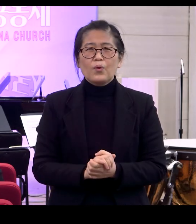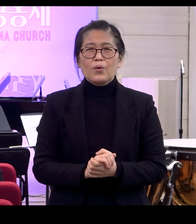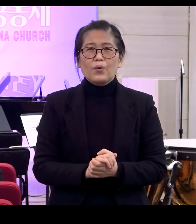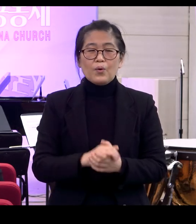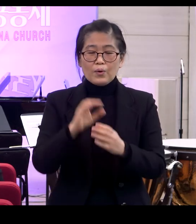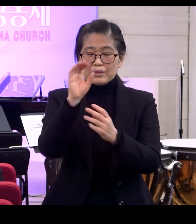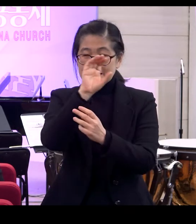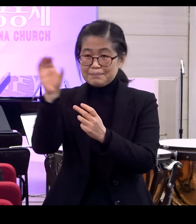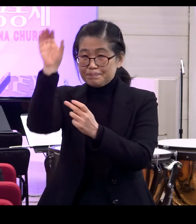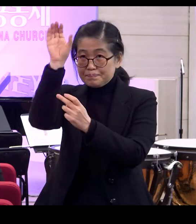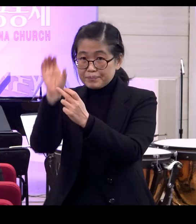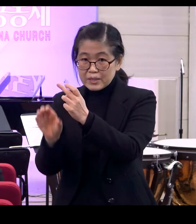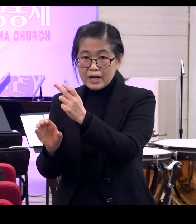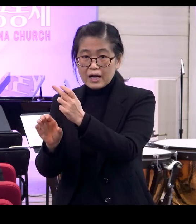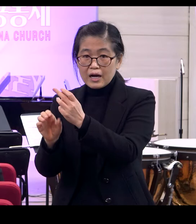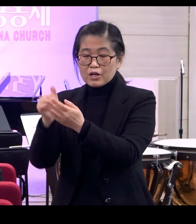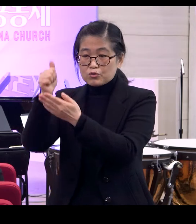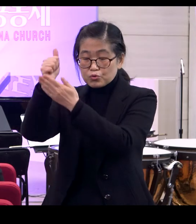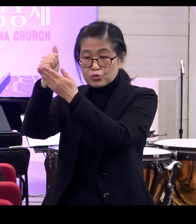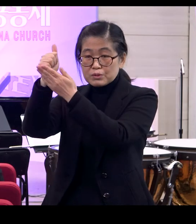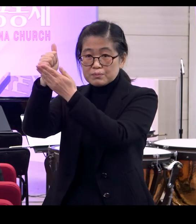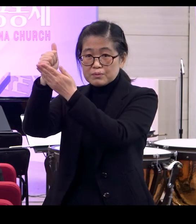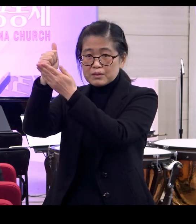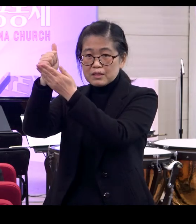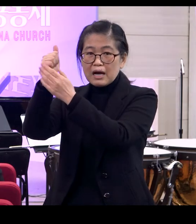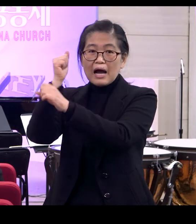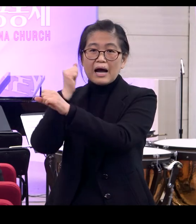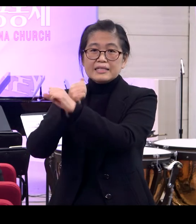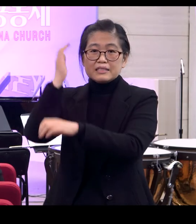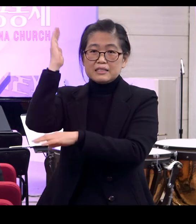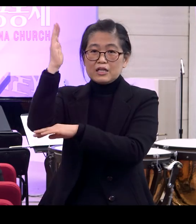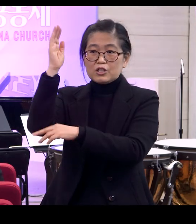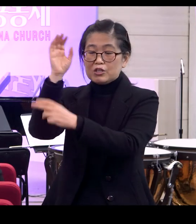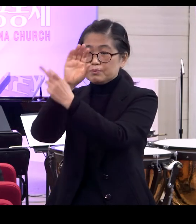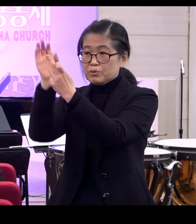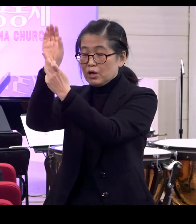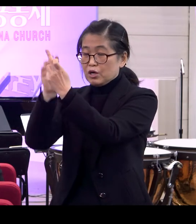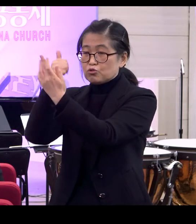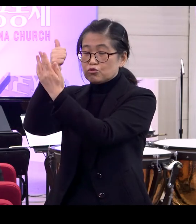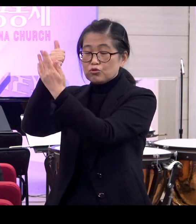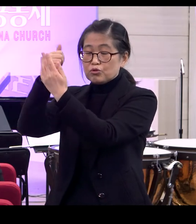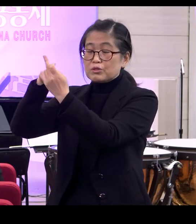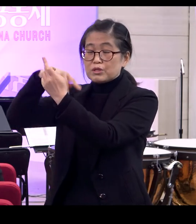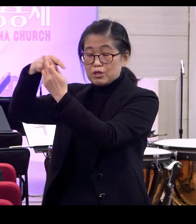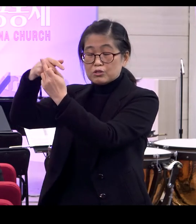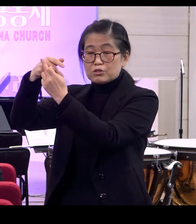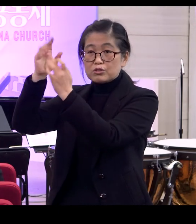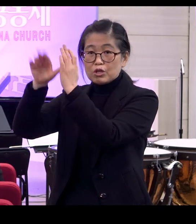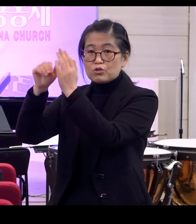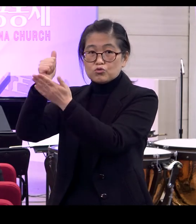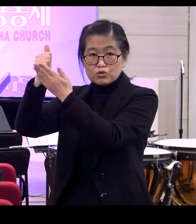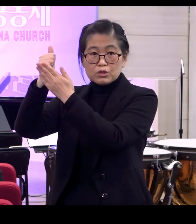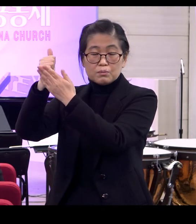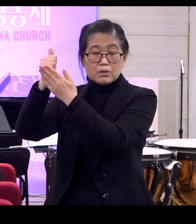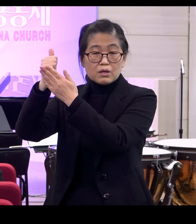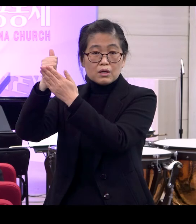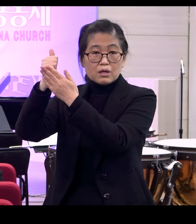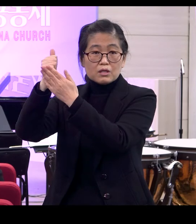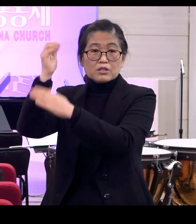십자가에서 우리 주님이 하신 일이죠 여러분 십자가에서 우리 주님께서 하신 그 일 가장 중요한 말씀이